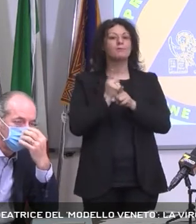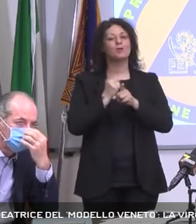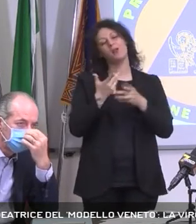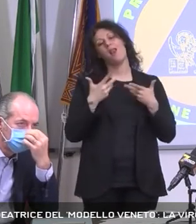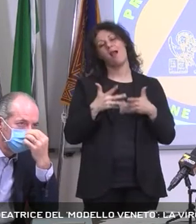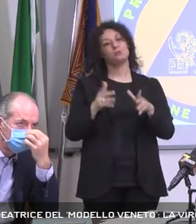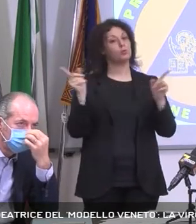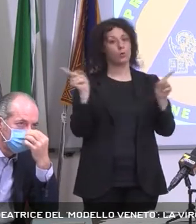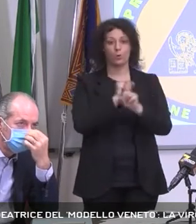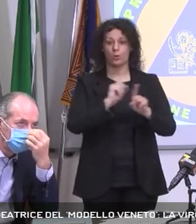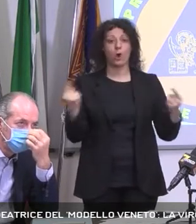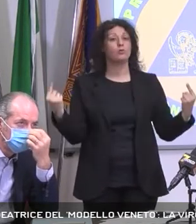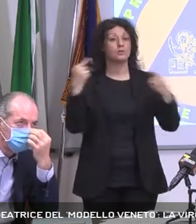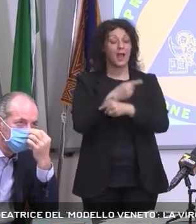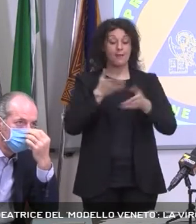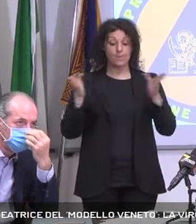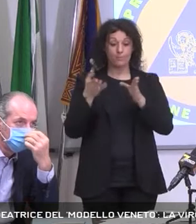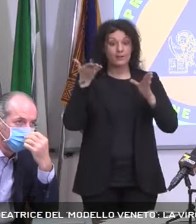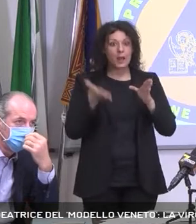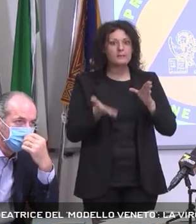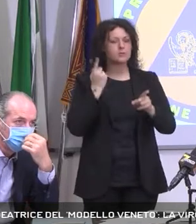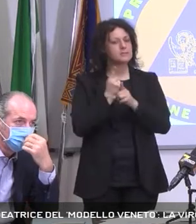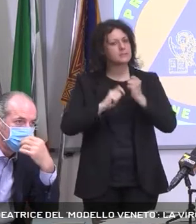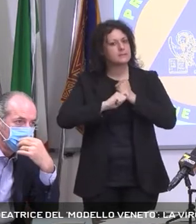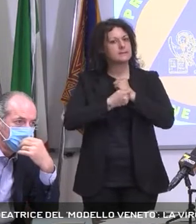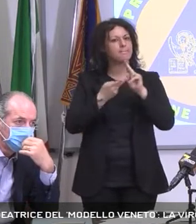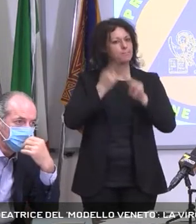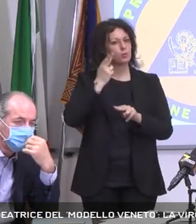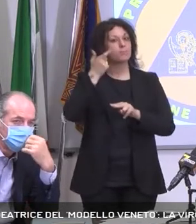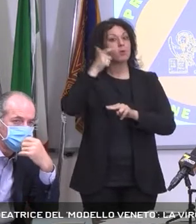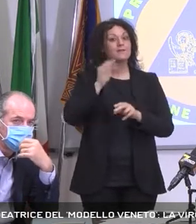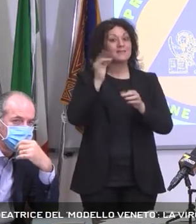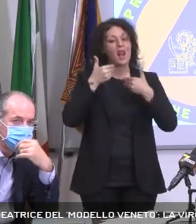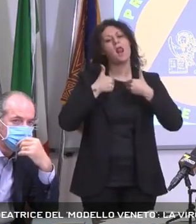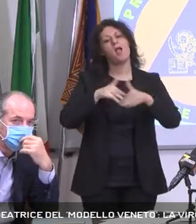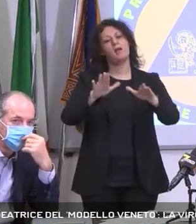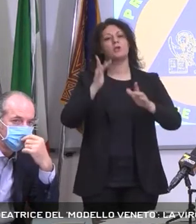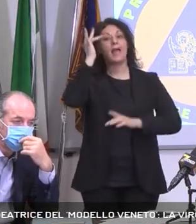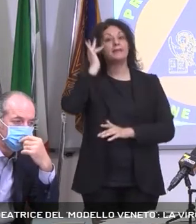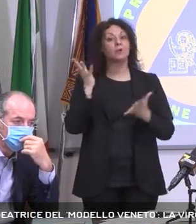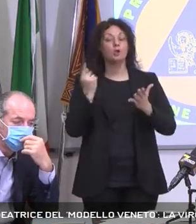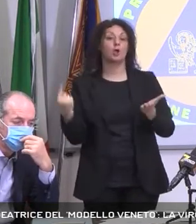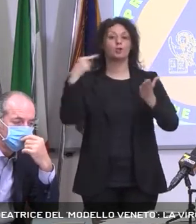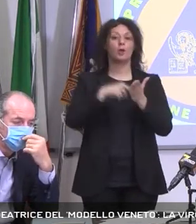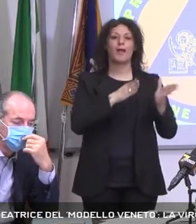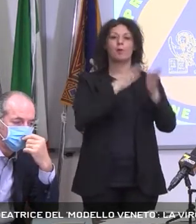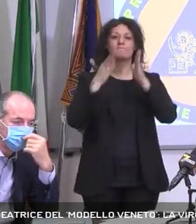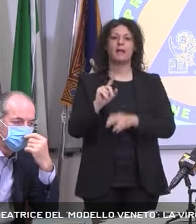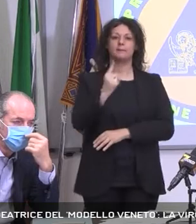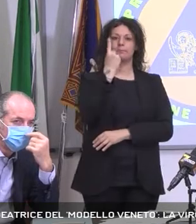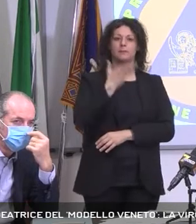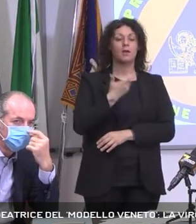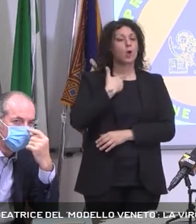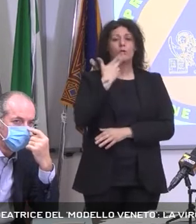se noi allentiamo in questo momento il rischio è che torniamo nella fase 1 e noi non vogliamo più tornare alle